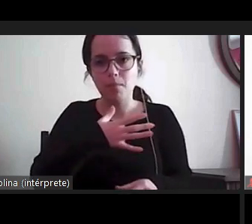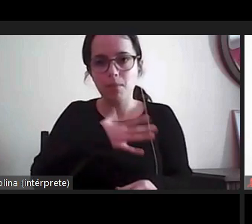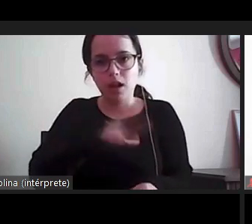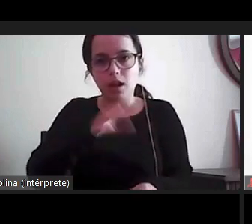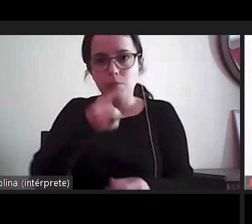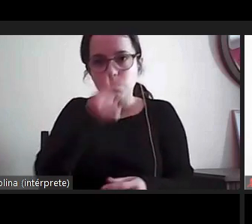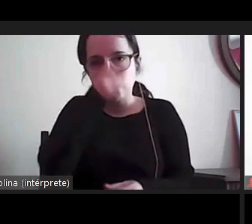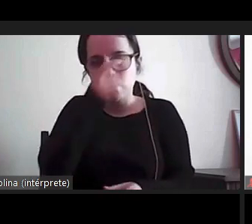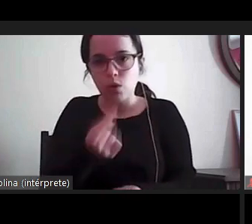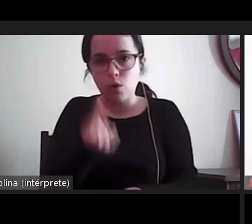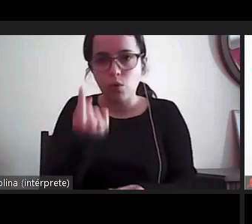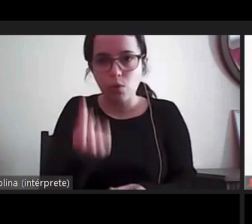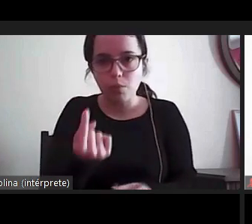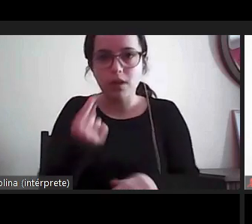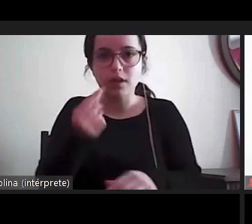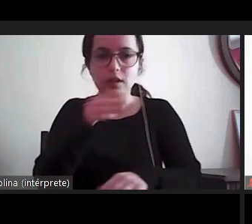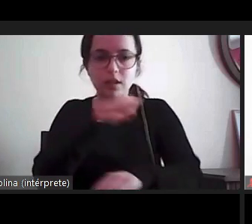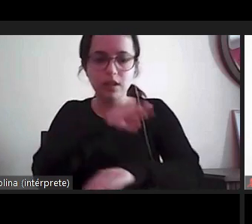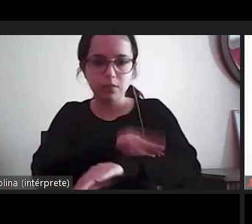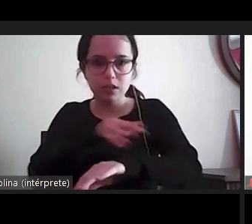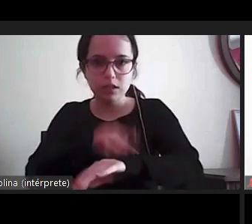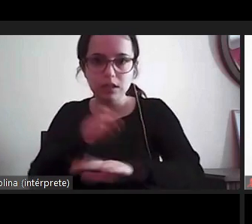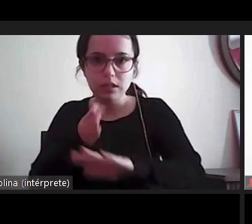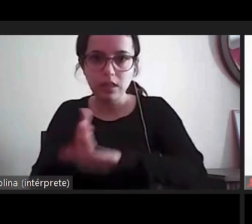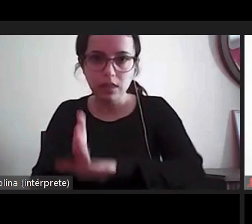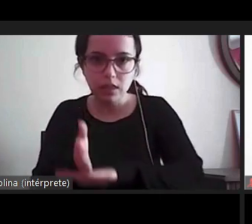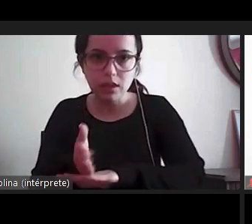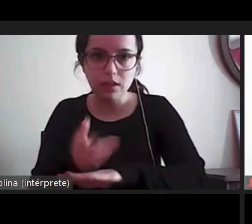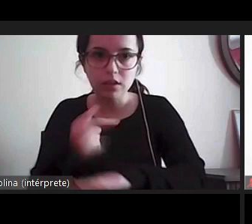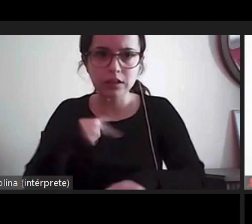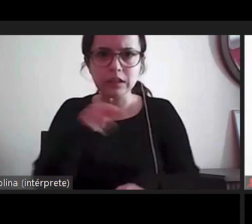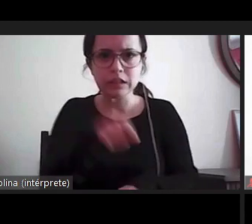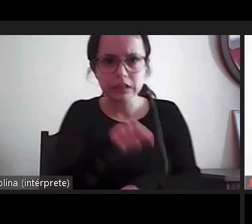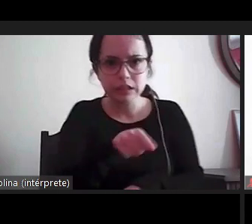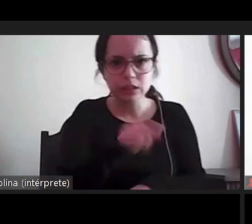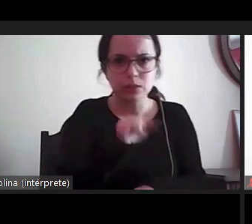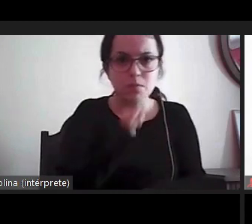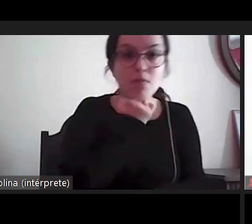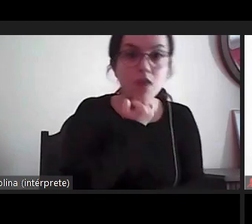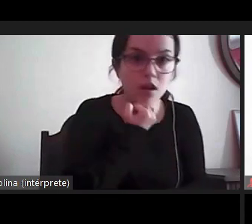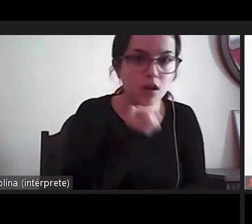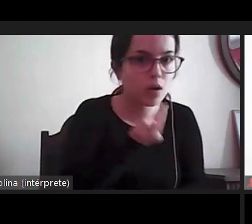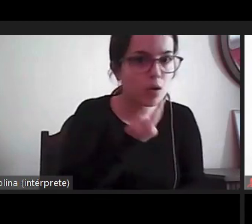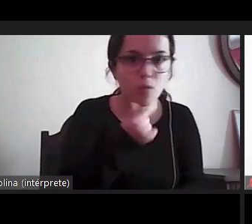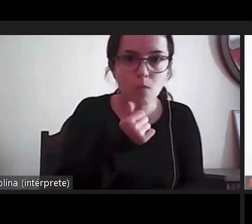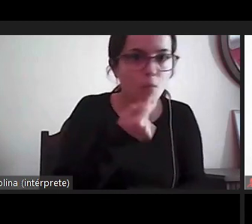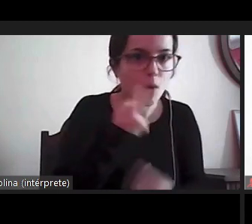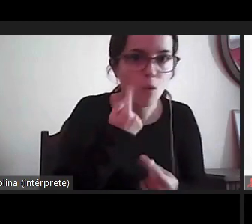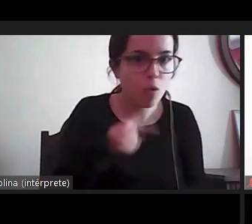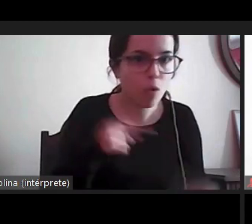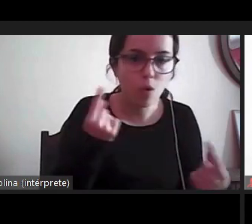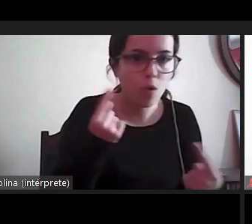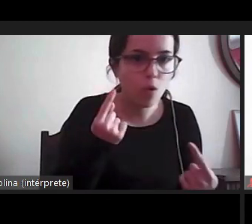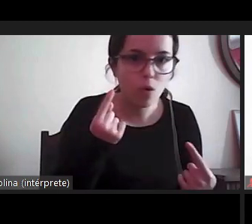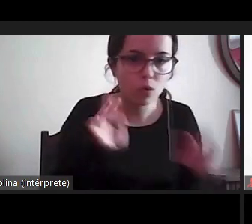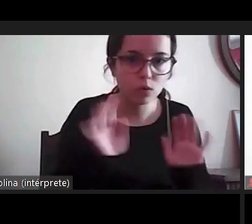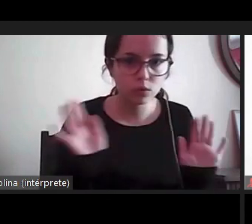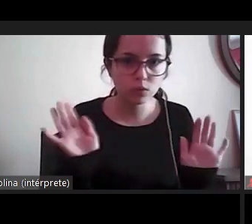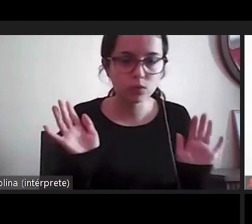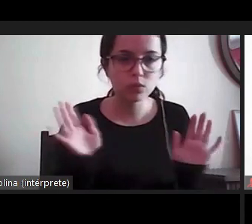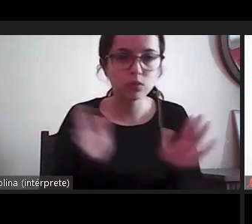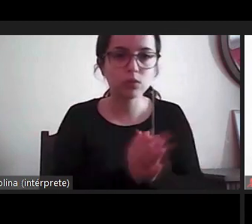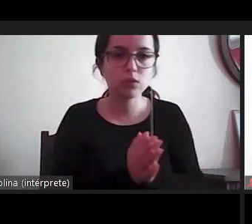ao qual a administração não possa dizer olha isto está em segredo e não posso partilhar convosco os